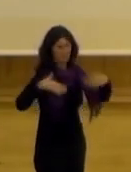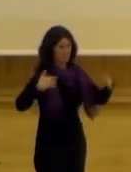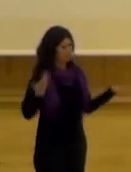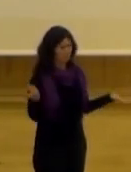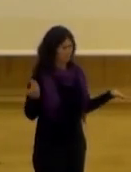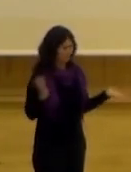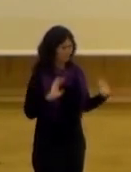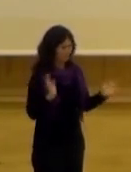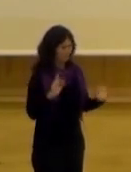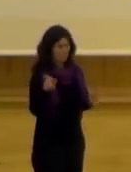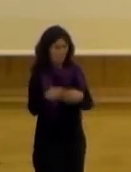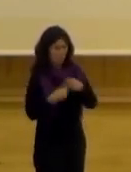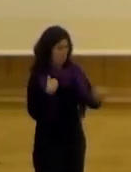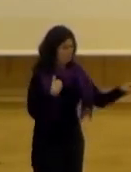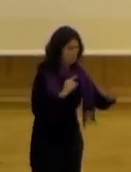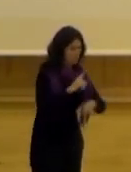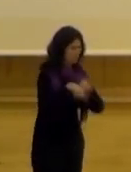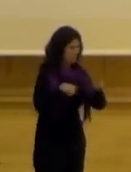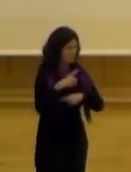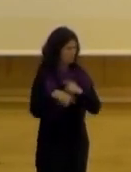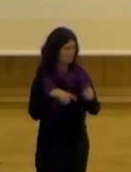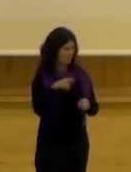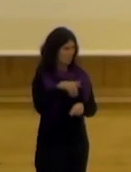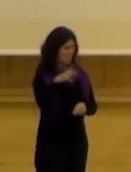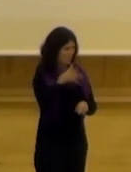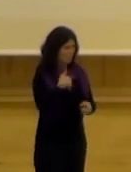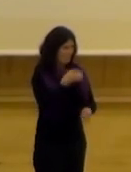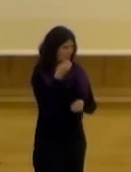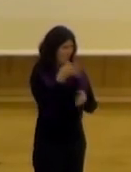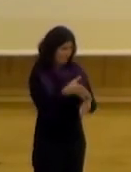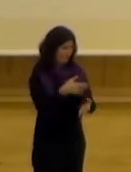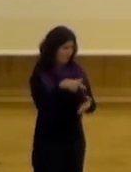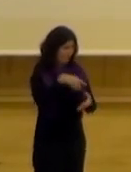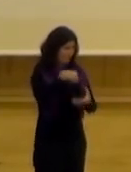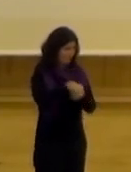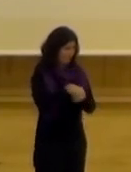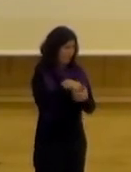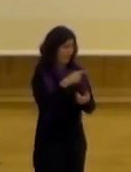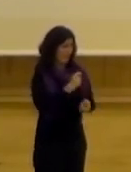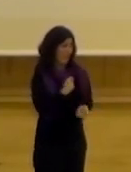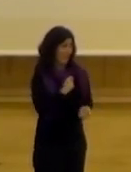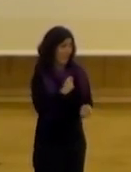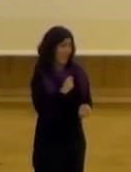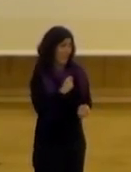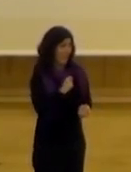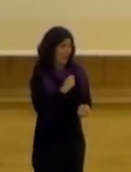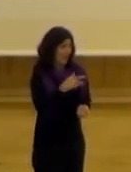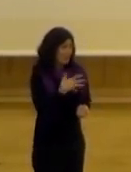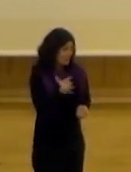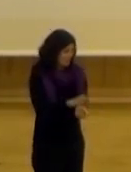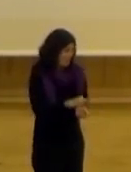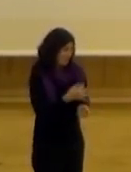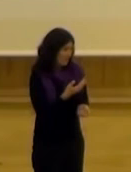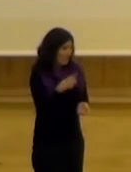ser en el futuro que tiene otro o no más y todas esas entonces yo apuntó el principio al laboratorio de Lugana que es como si